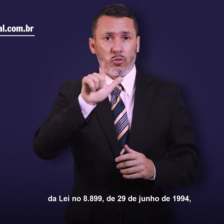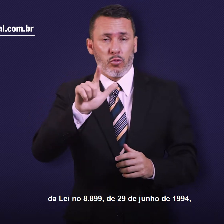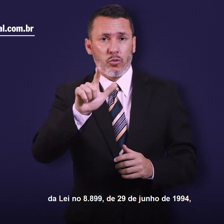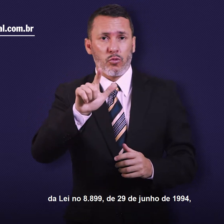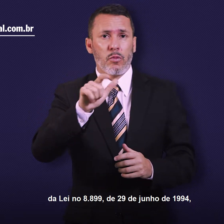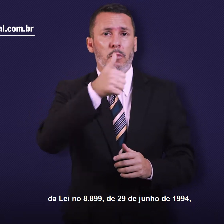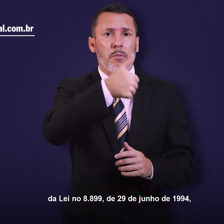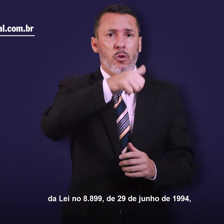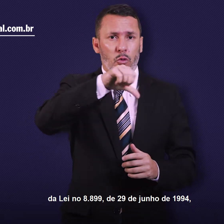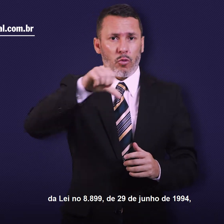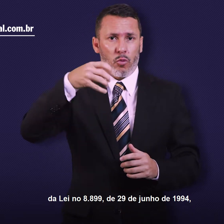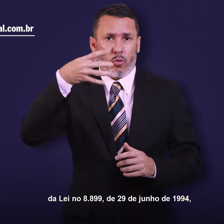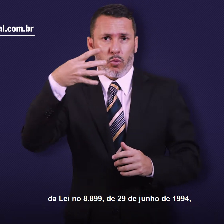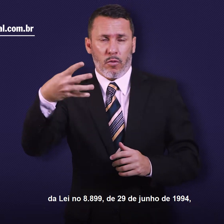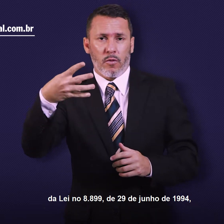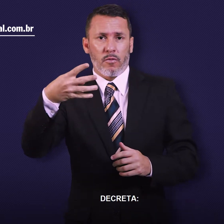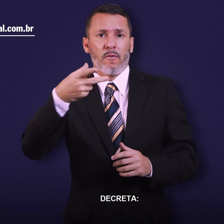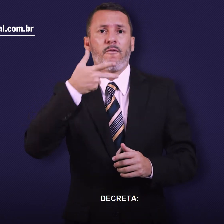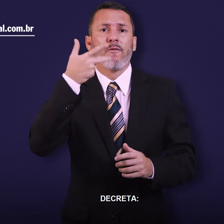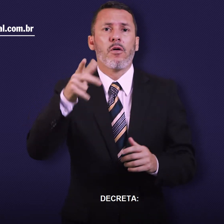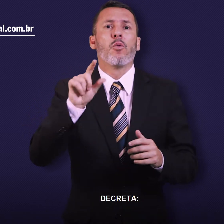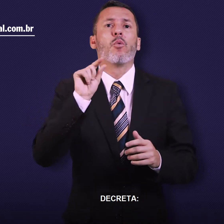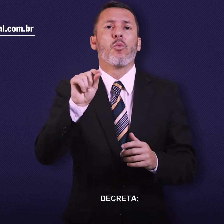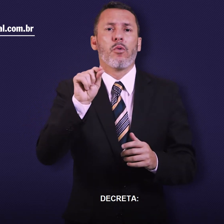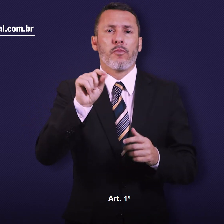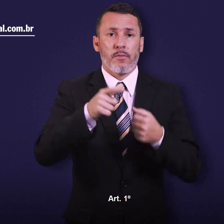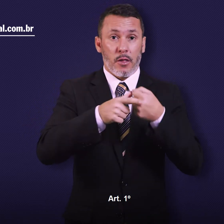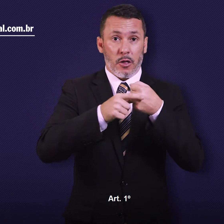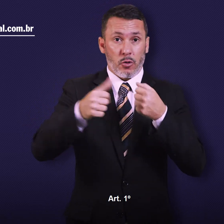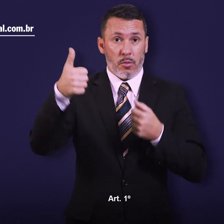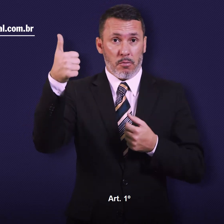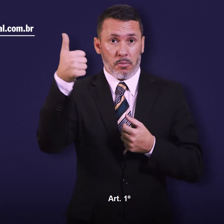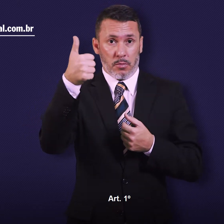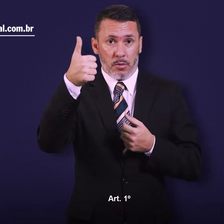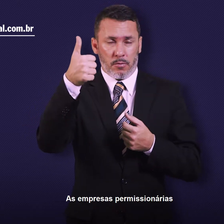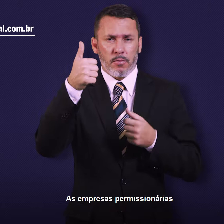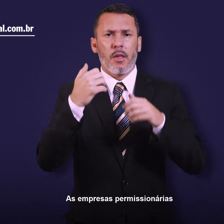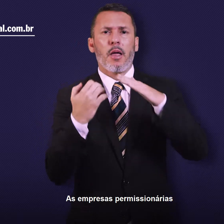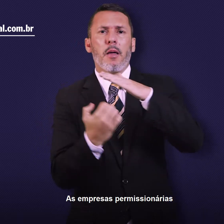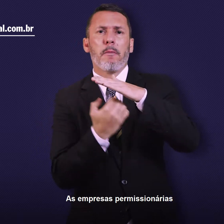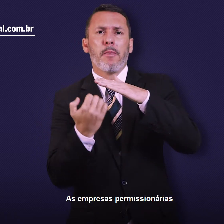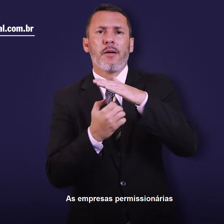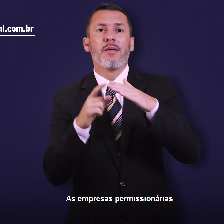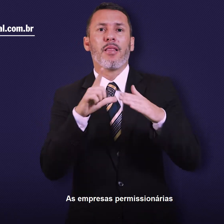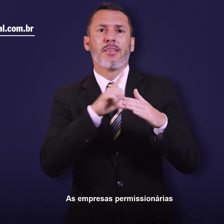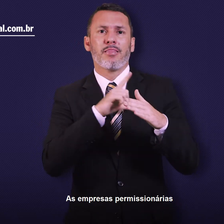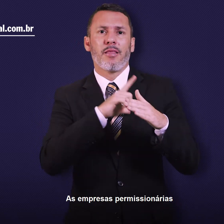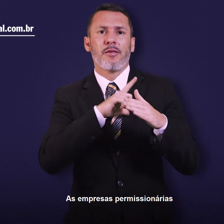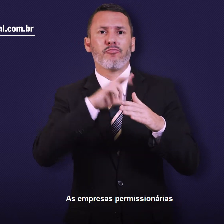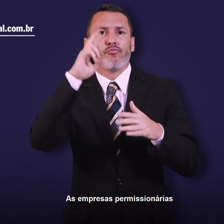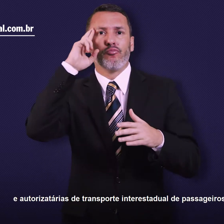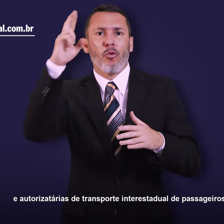1994, decreta Artigo 1º. As empresas permissionárias e